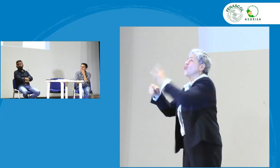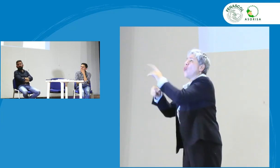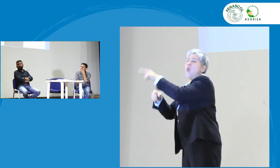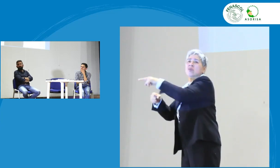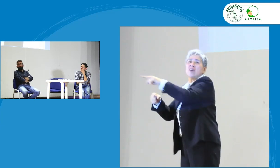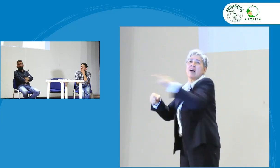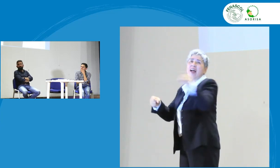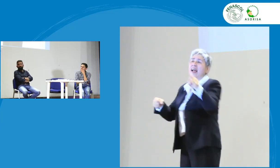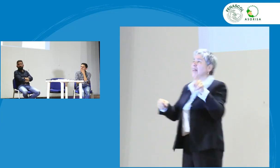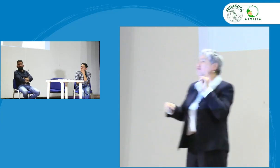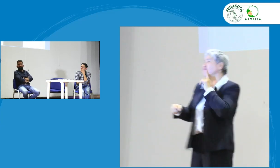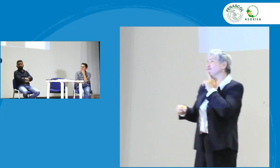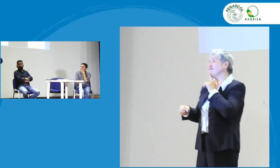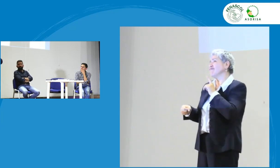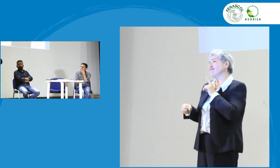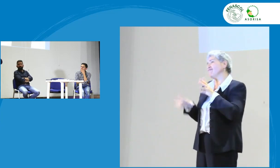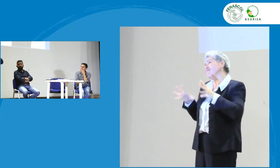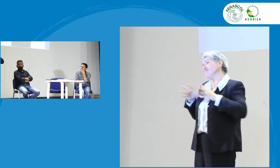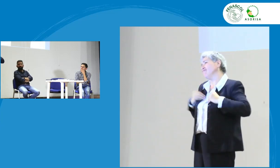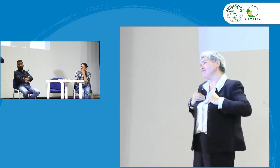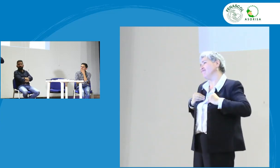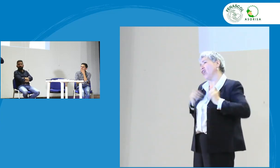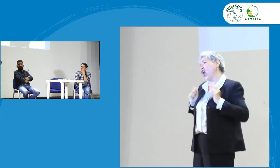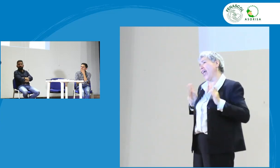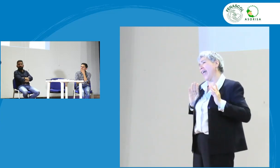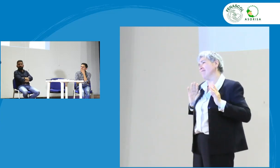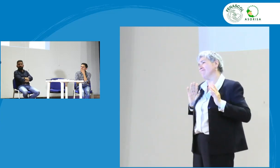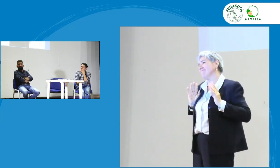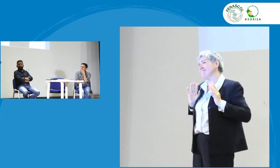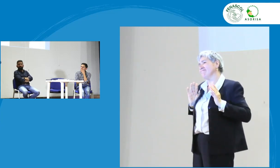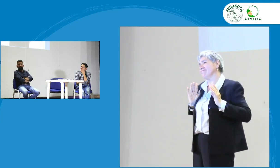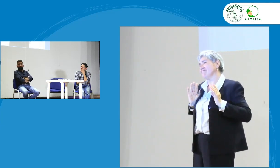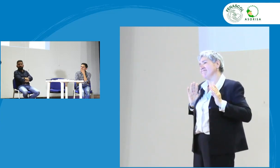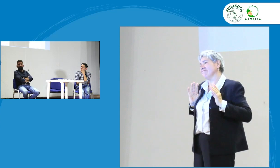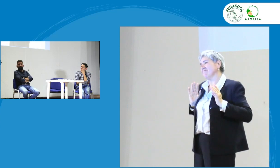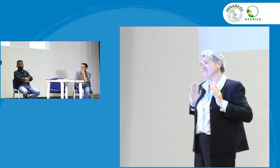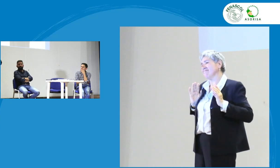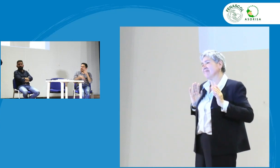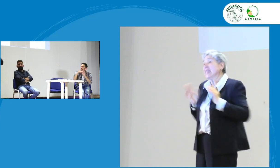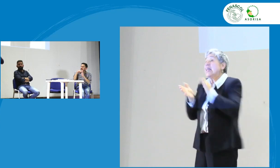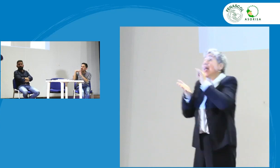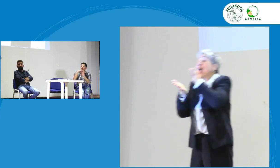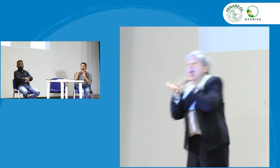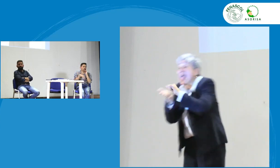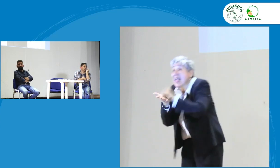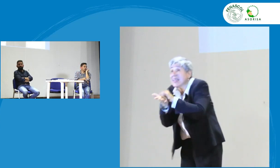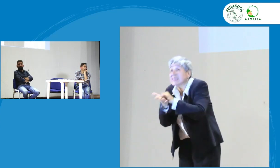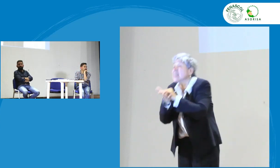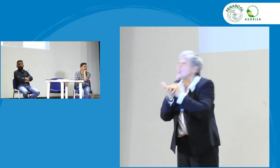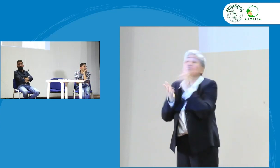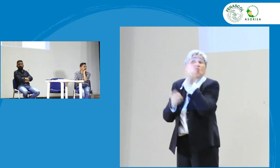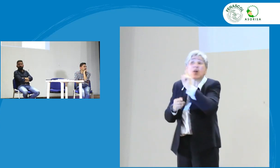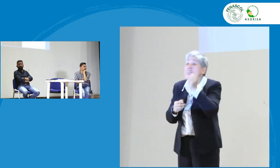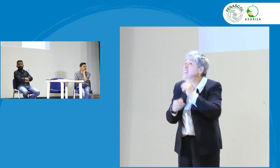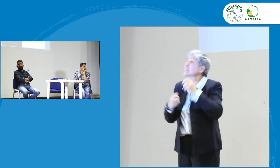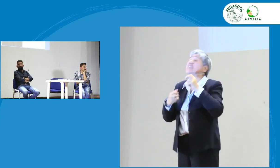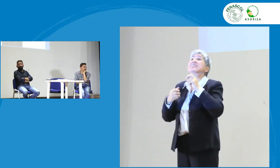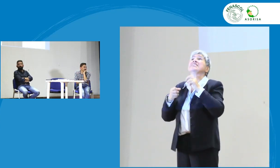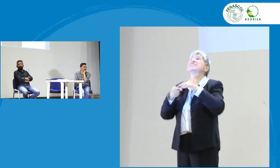pero era el que más la usara si solo había una persona sorda que no la usaba era como listo la acepto es que de eso estamos